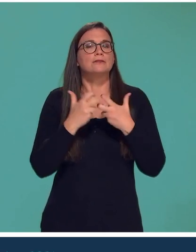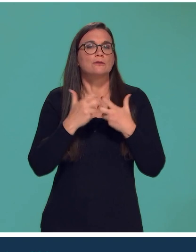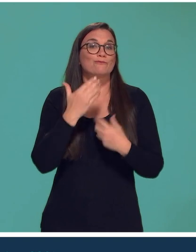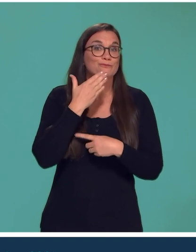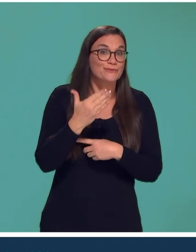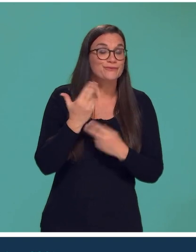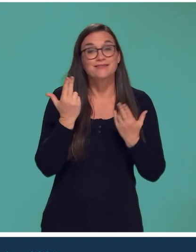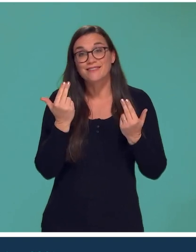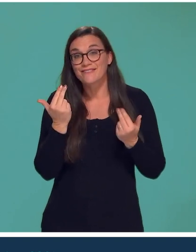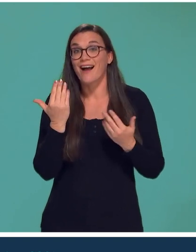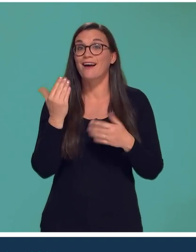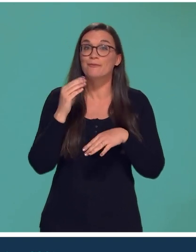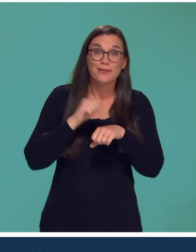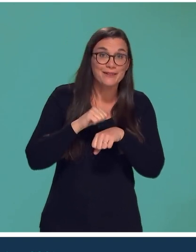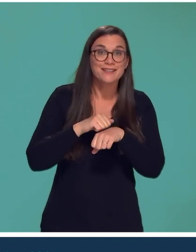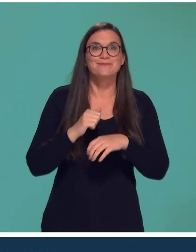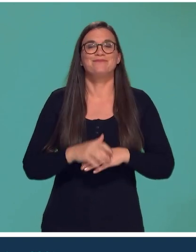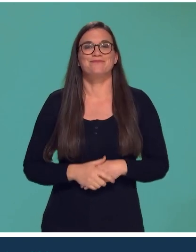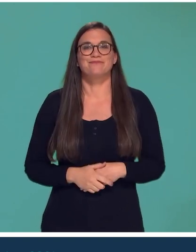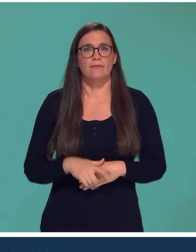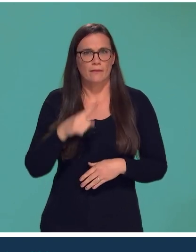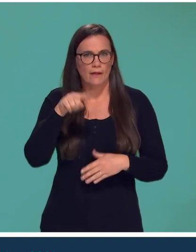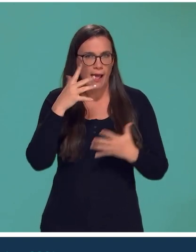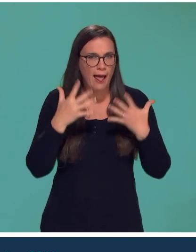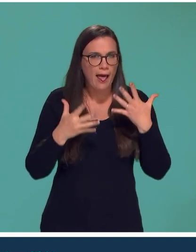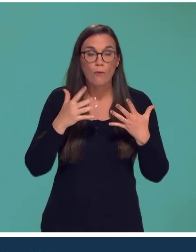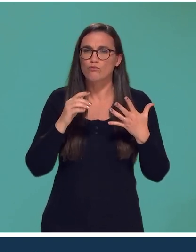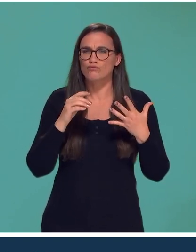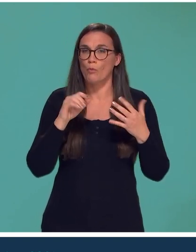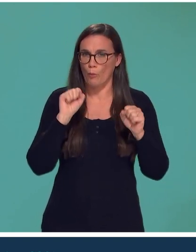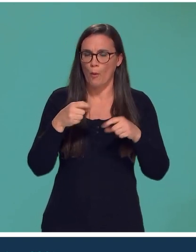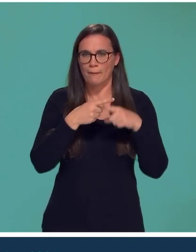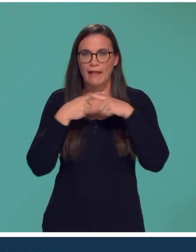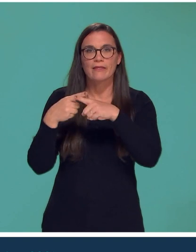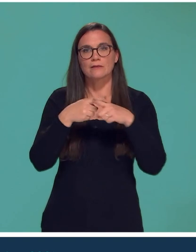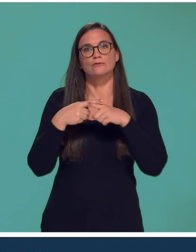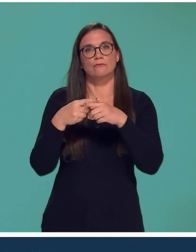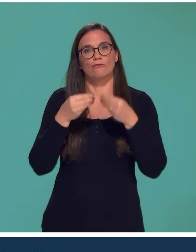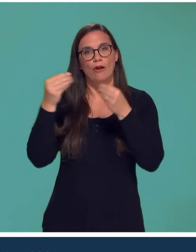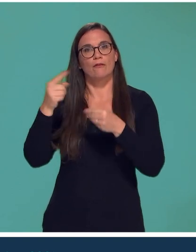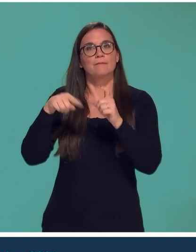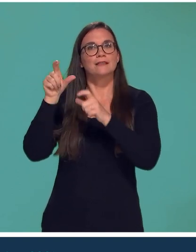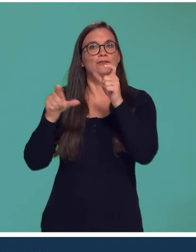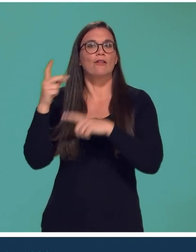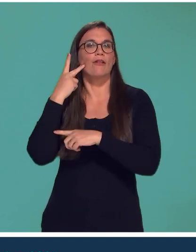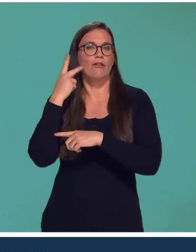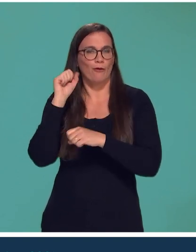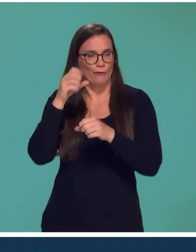les mots de base de la langue des signes comme bonjour, ça va, bon appétit. Alors n'hésitez pas à le partager avec les entendants de votre